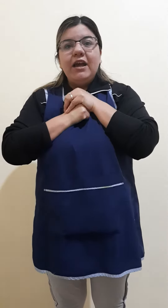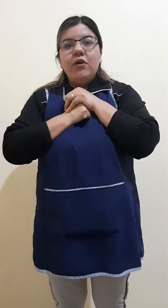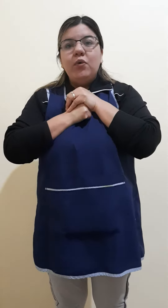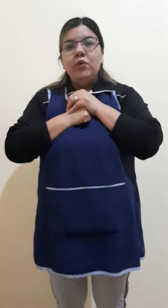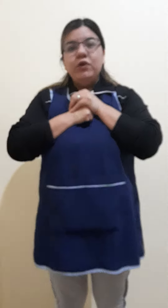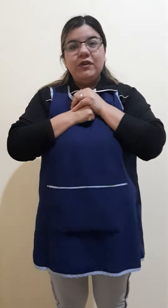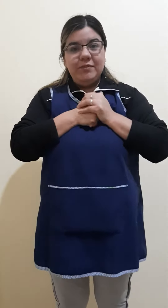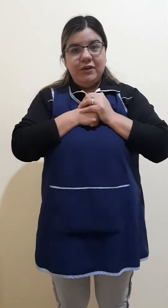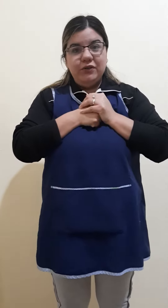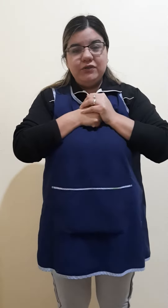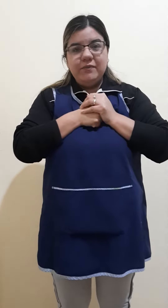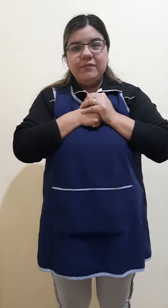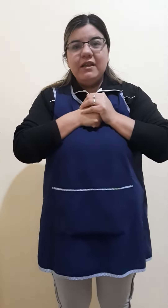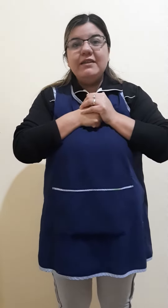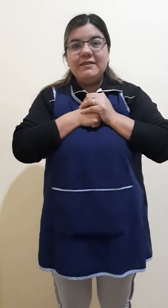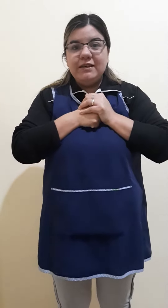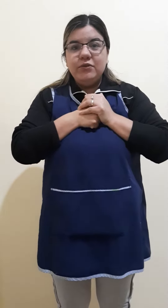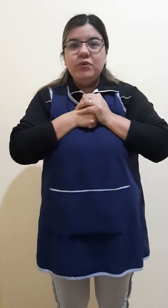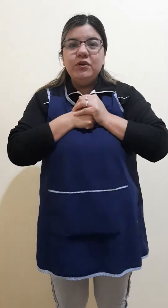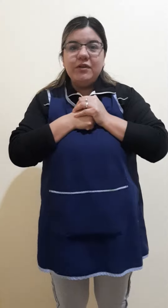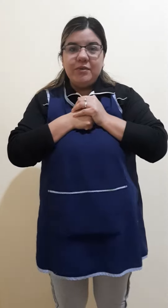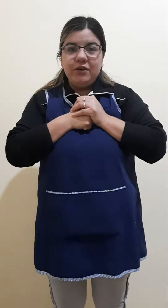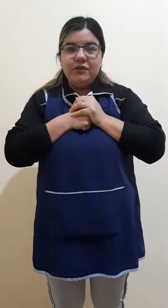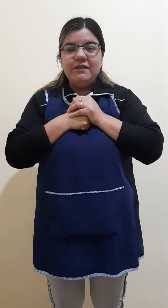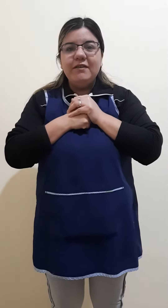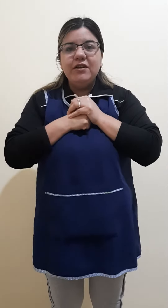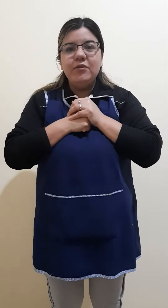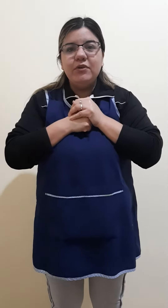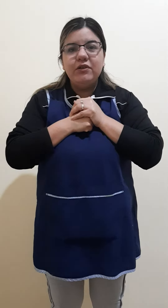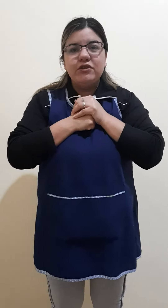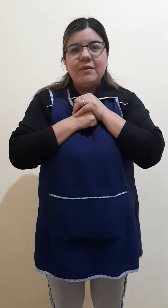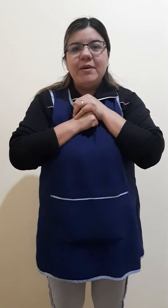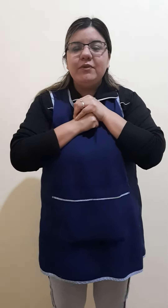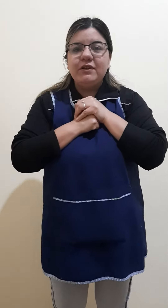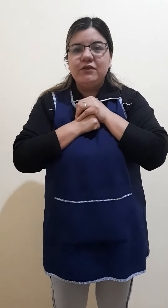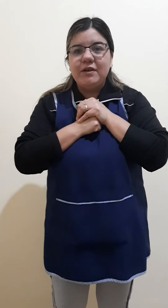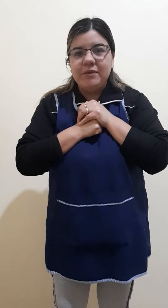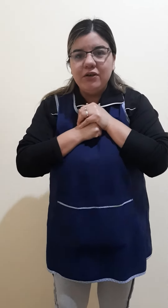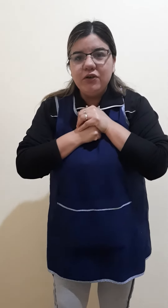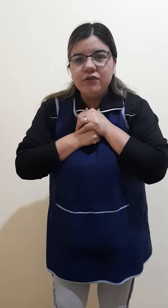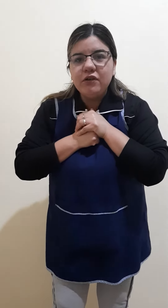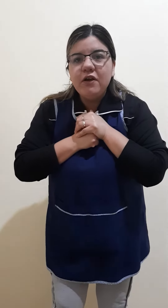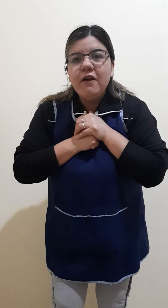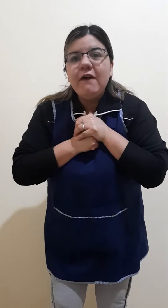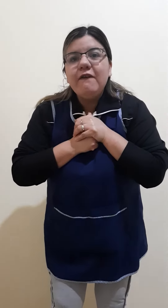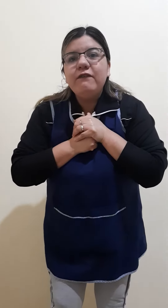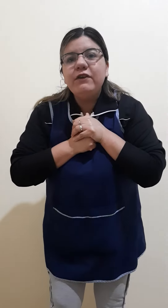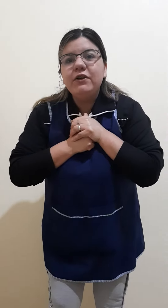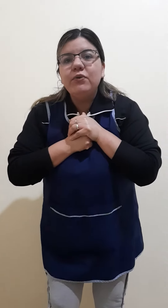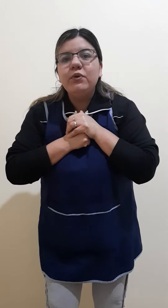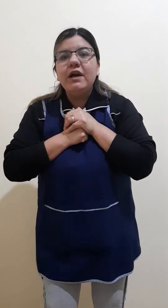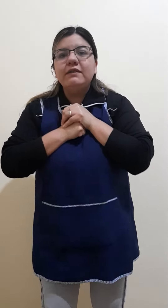unos amigos. Sí, unos amigos. ¿Y saben cómo los llamamos estos amigos? Figuras